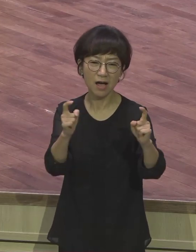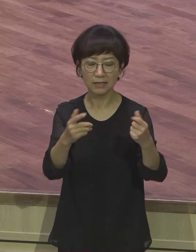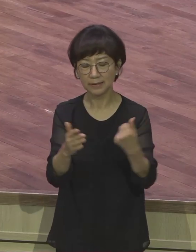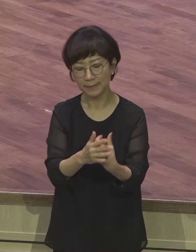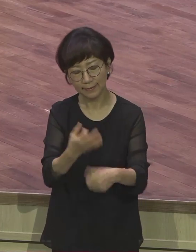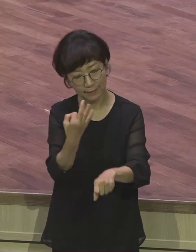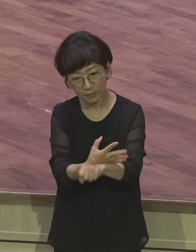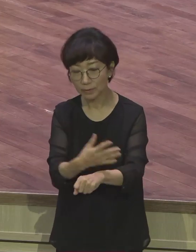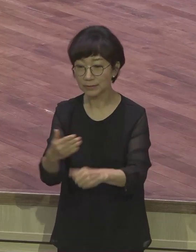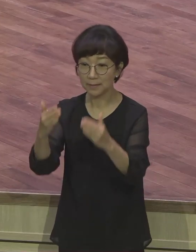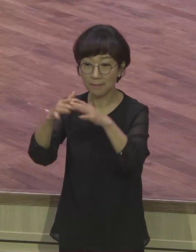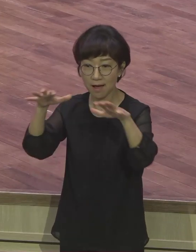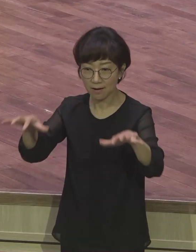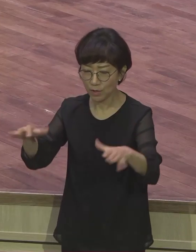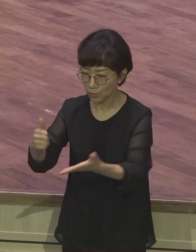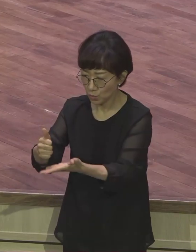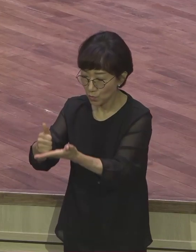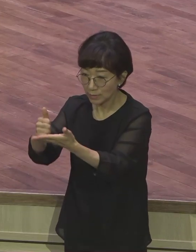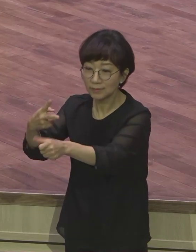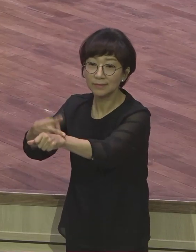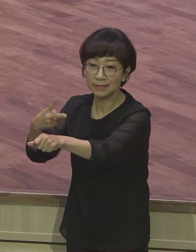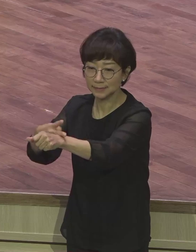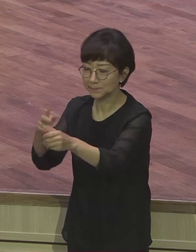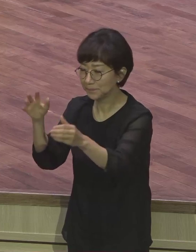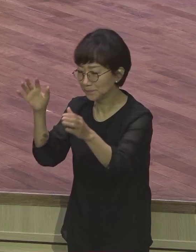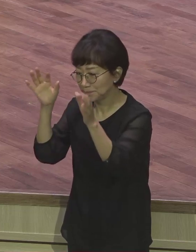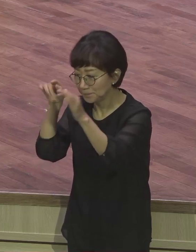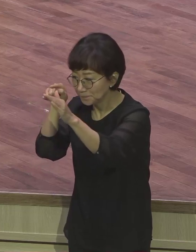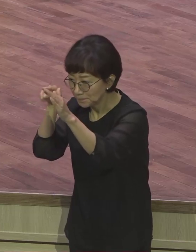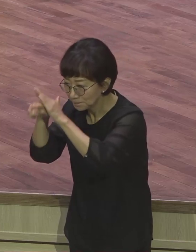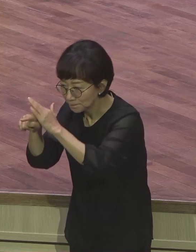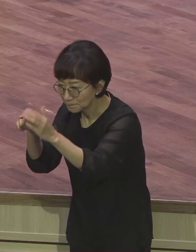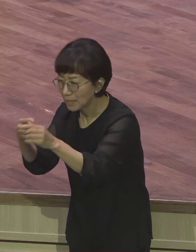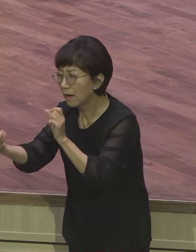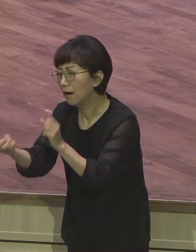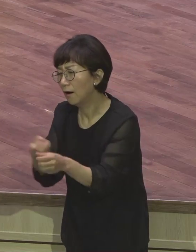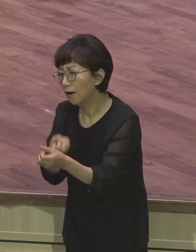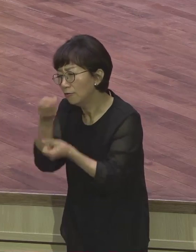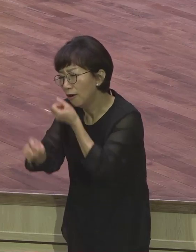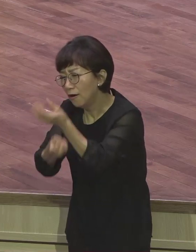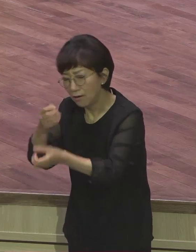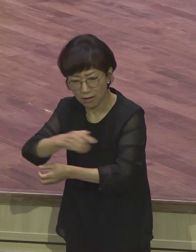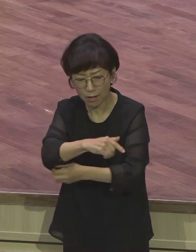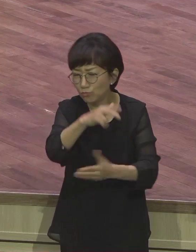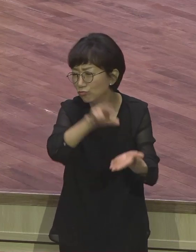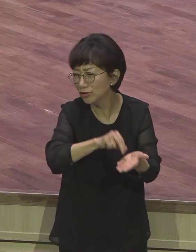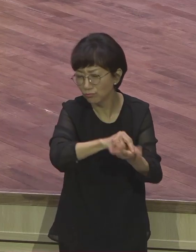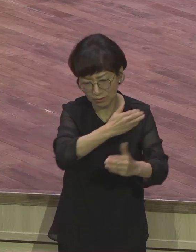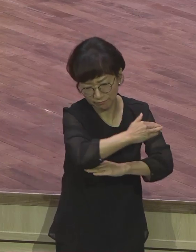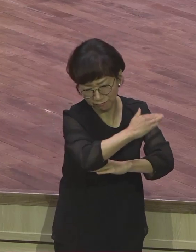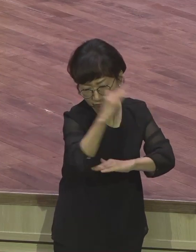존경받는 라삐를 찾아갔어요. 라삐를 찾아가서 사정을 이야기하니까 라삐가 그랬어요. 뭐랬냐